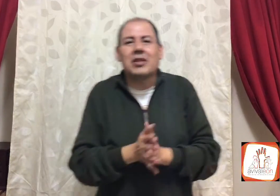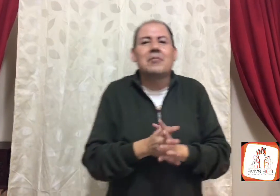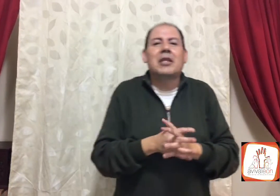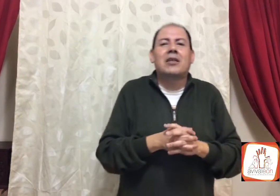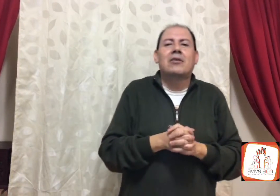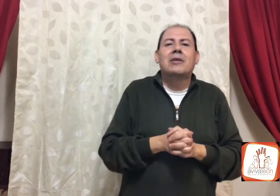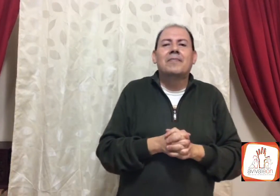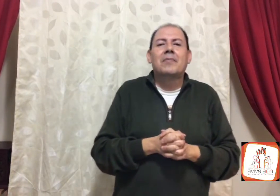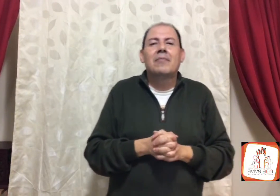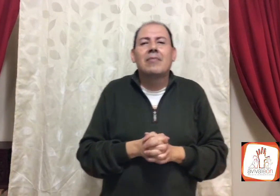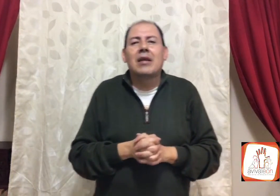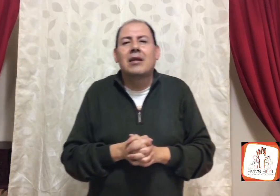terminando,